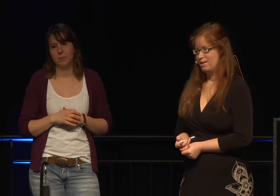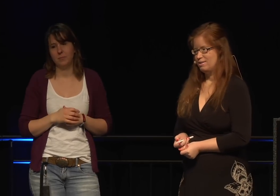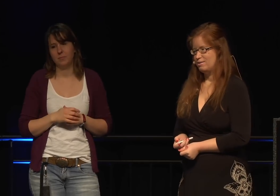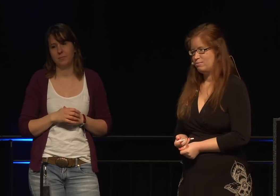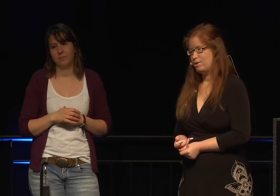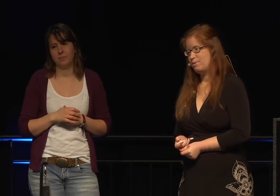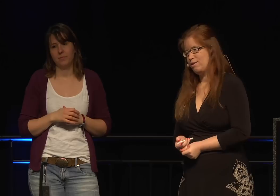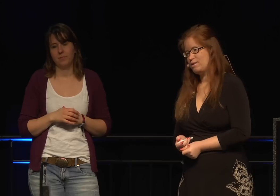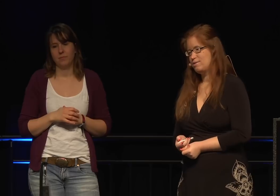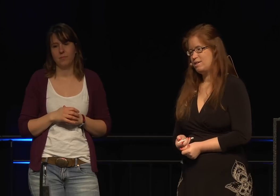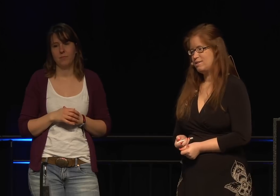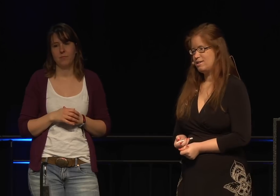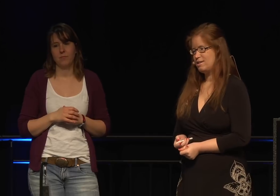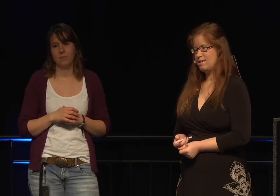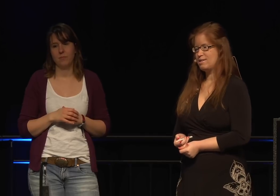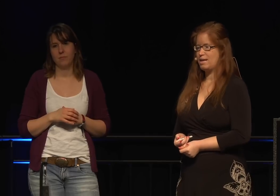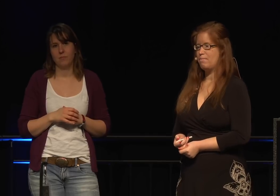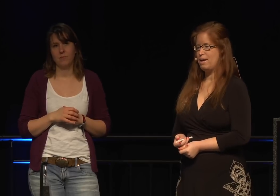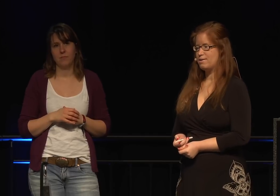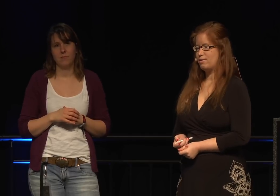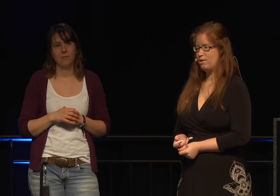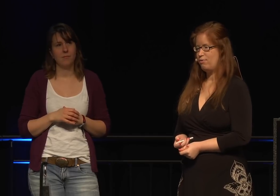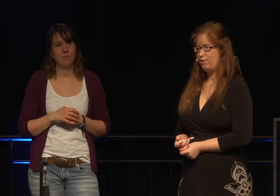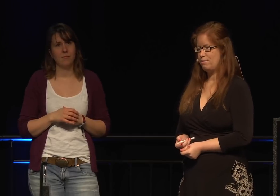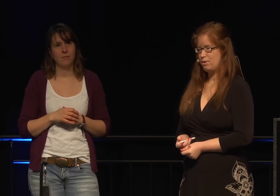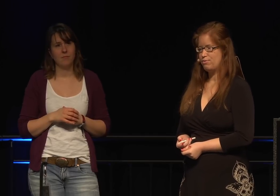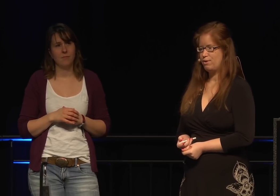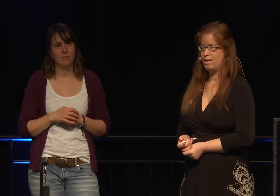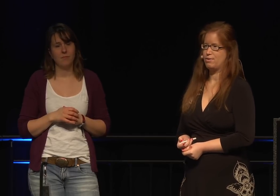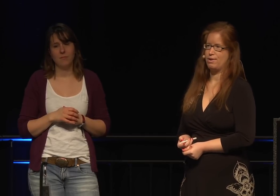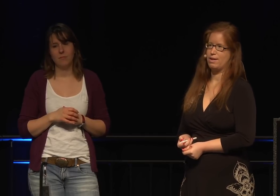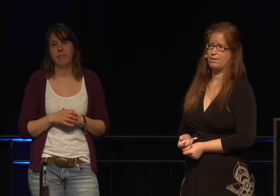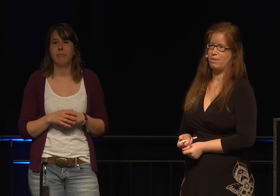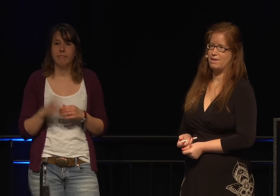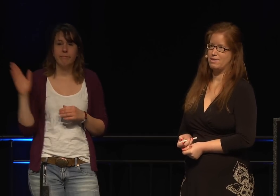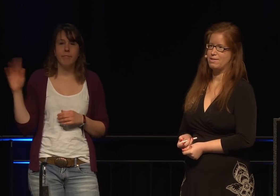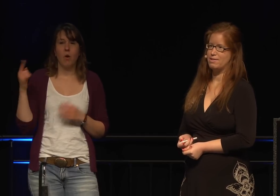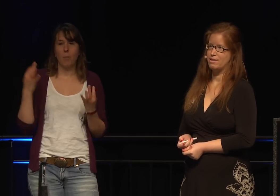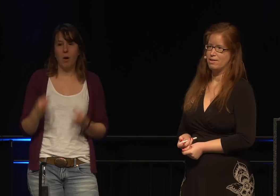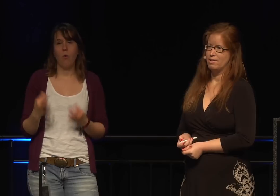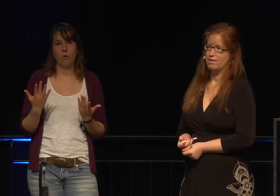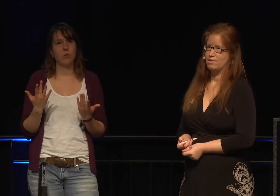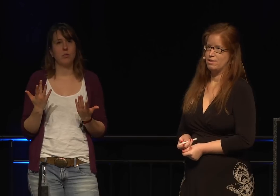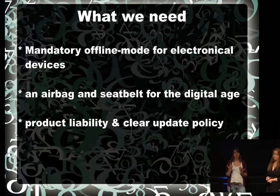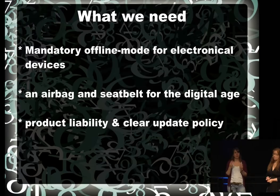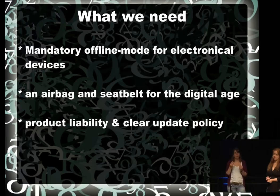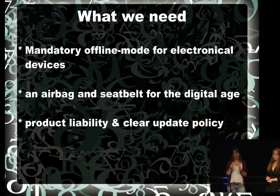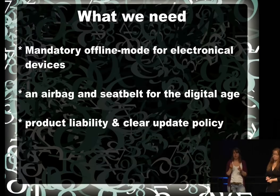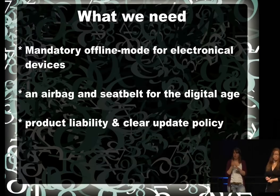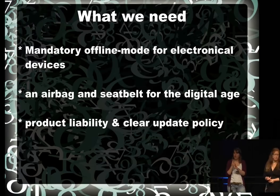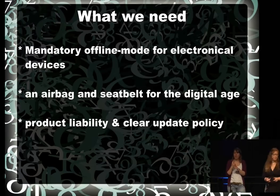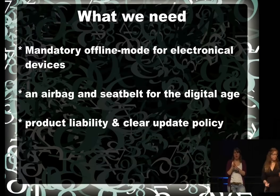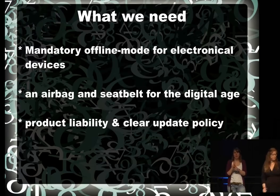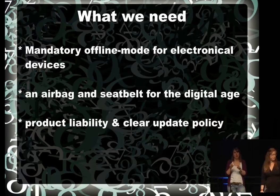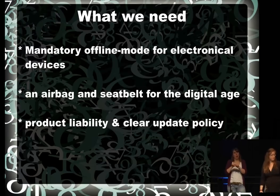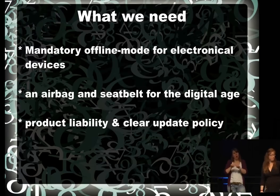und mit wem man sich darüber unterhalten kann. Was wir noch brauchen, ist ein zwingend